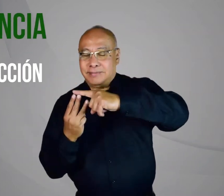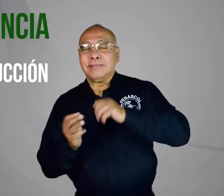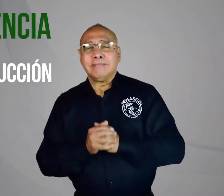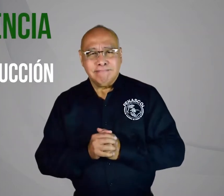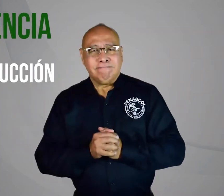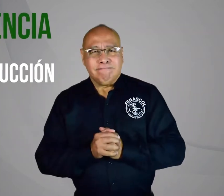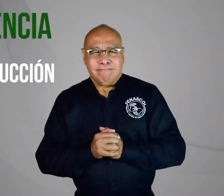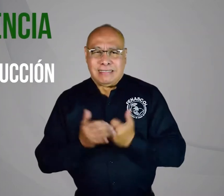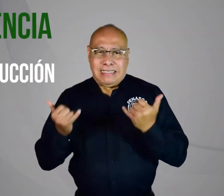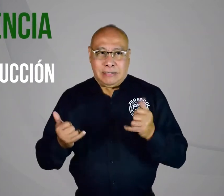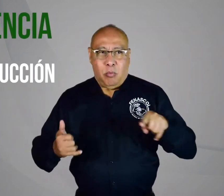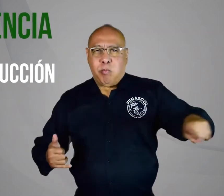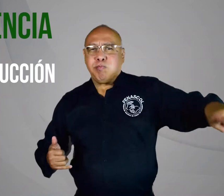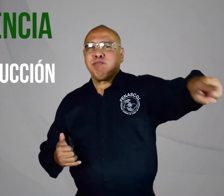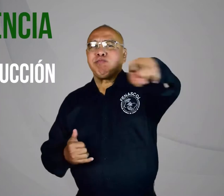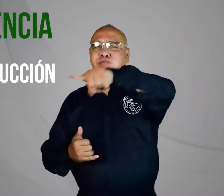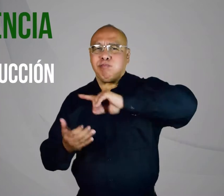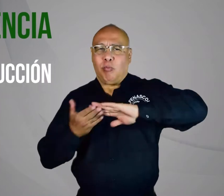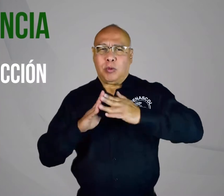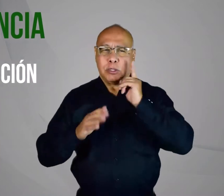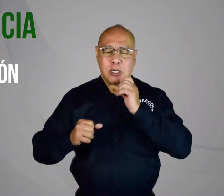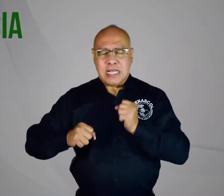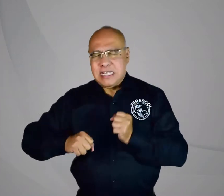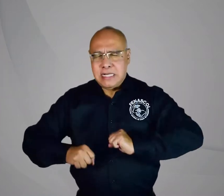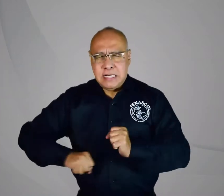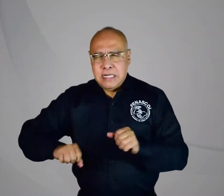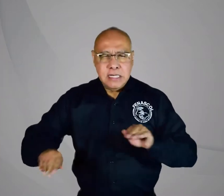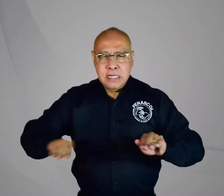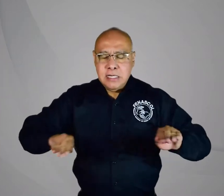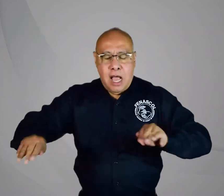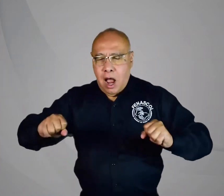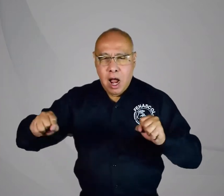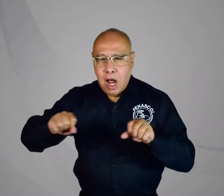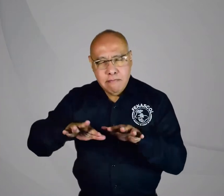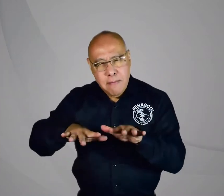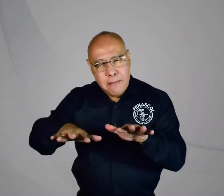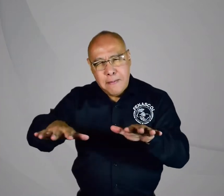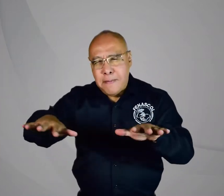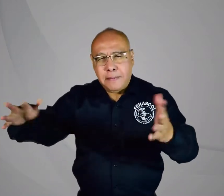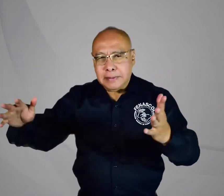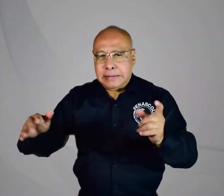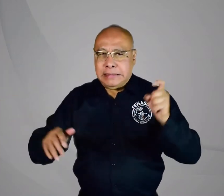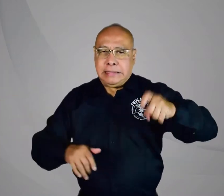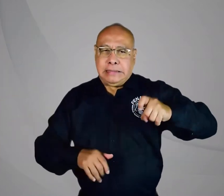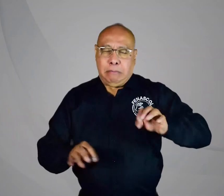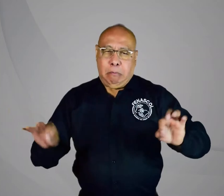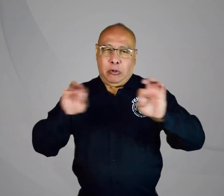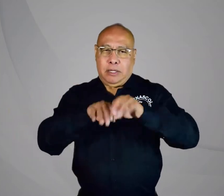conducción. Hemos notado que muchas personas dentro de la comunidad sorda se está movilizando con el fin